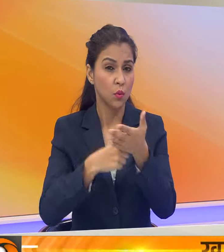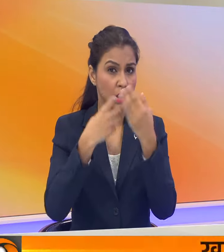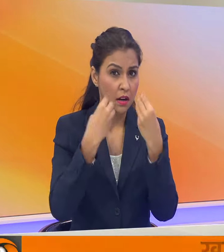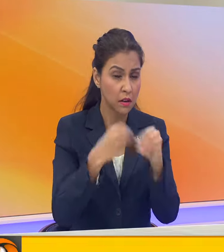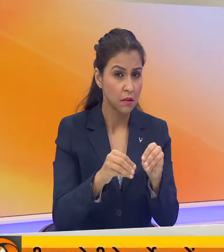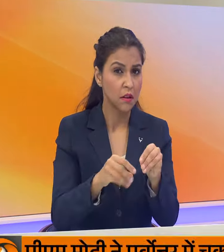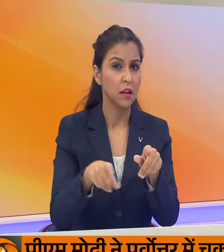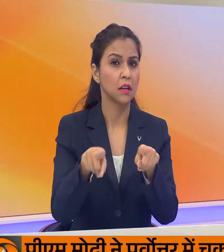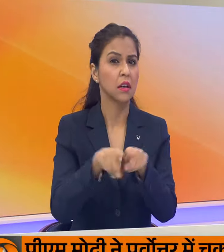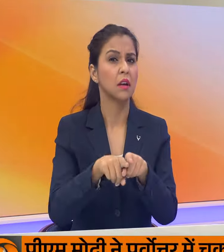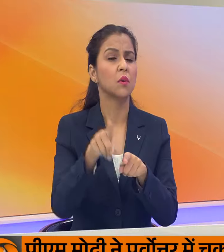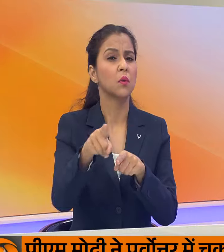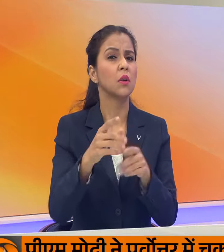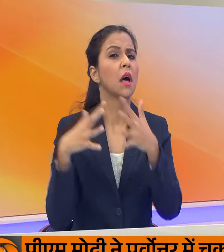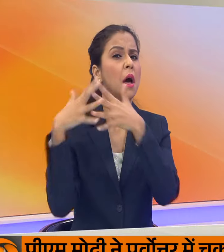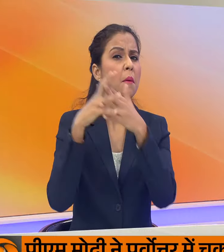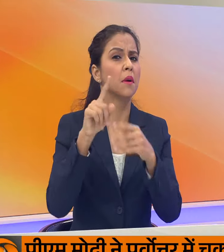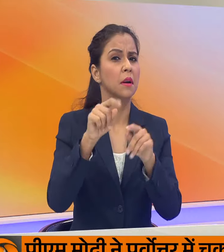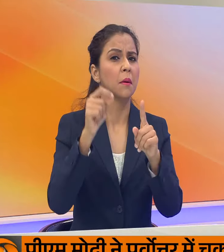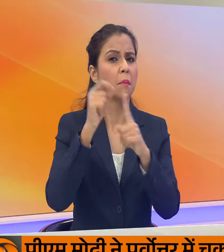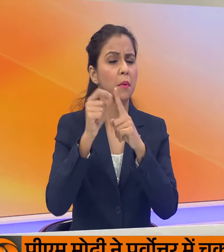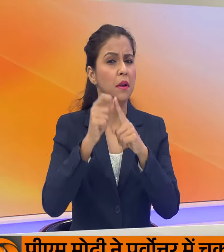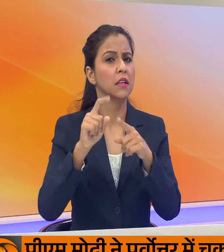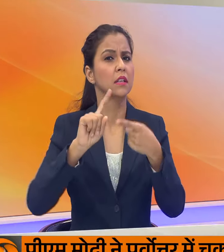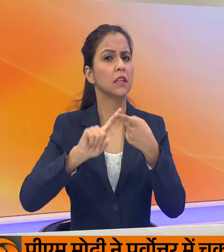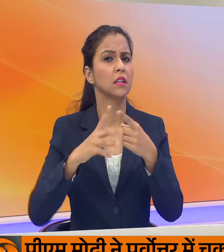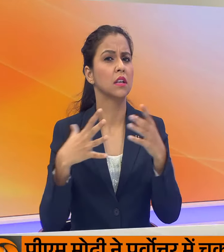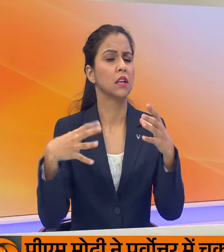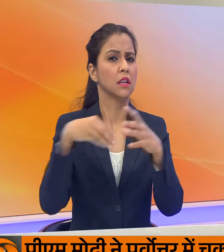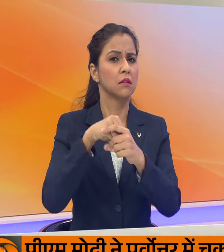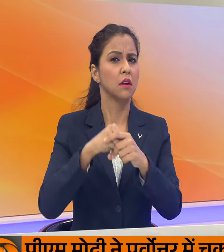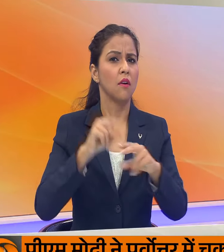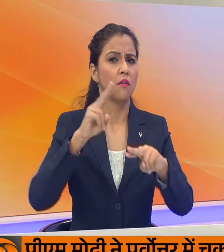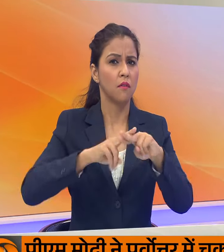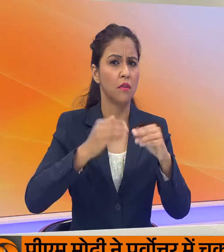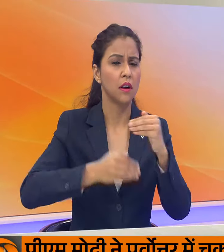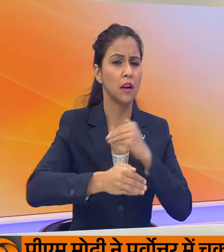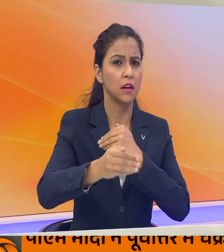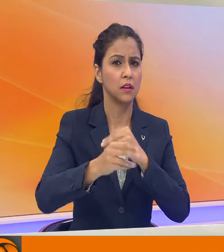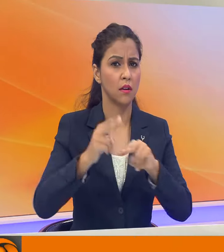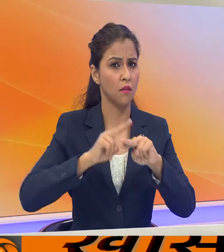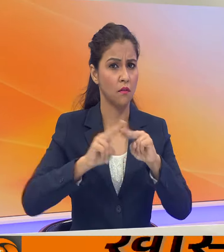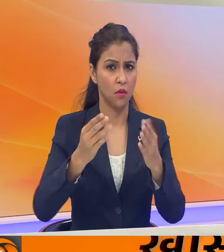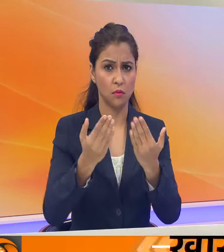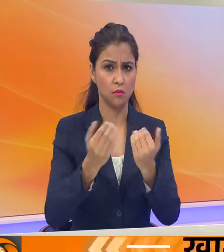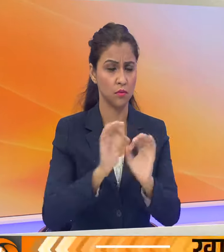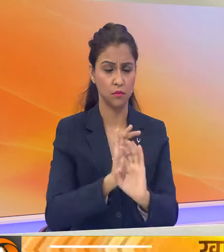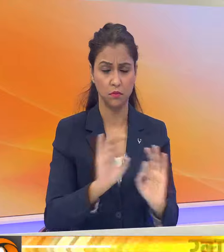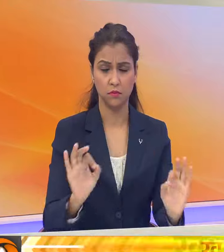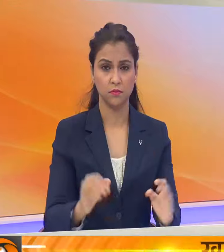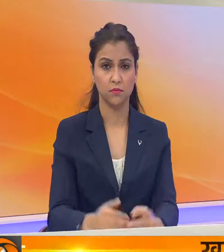अमेरिका की प्राइवेट एक्विटी फर्म शुक्रवार की सबैसीमा तक अधी ग्रहन पूरा नहीं कर सकी